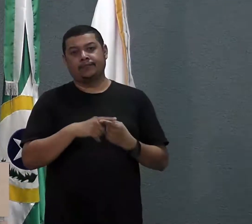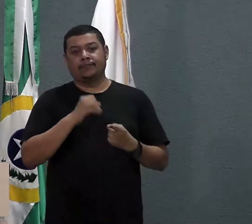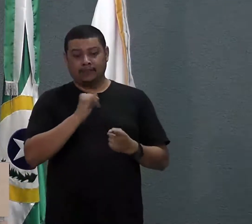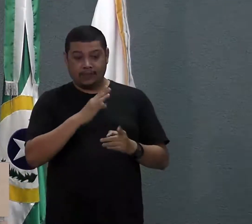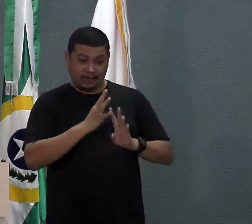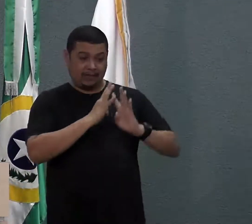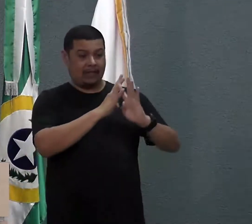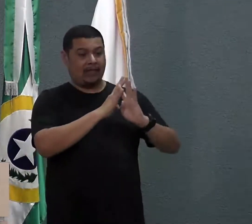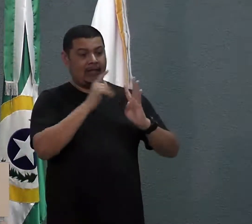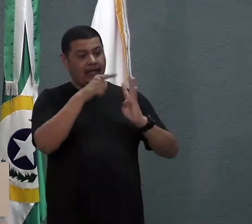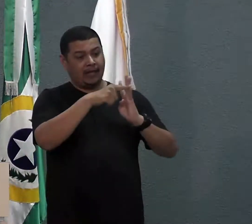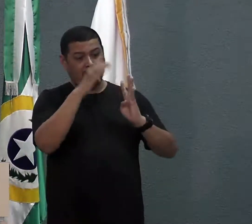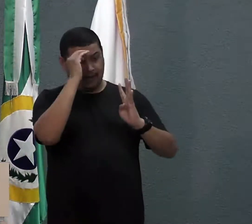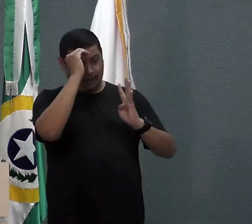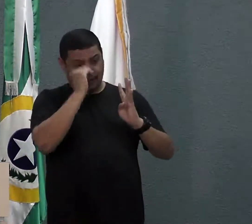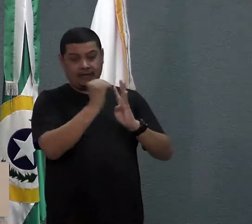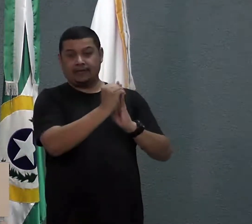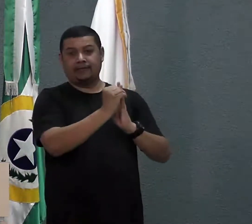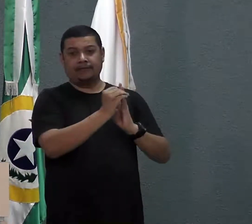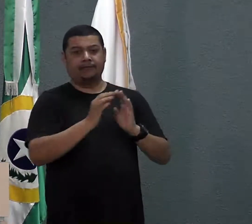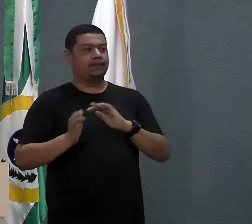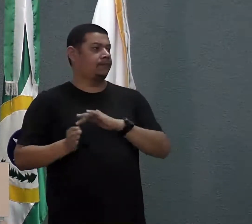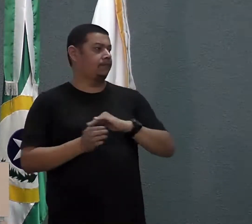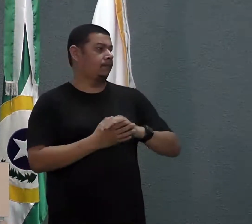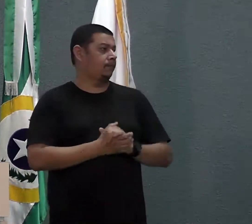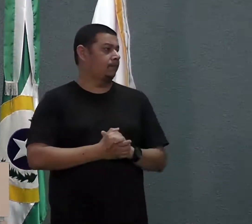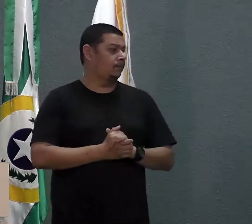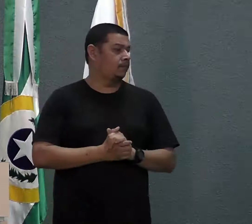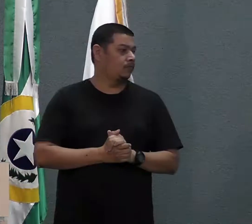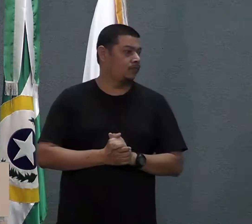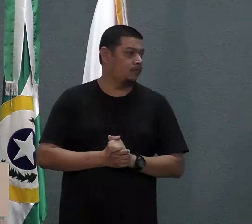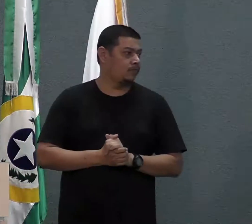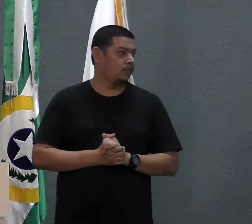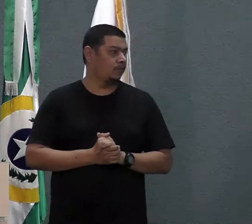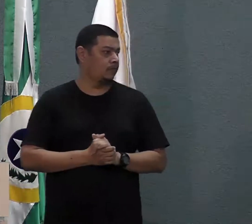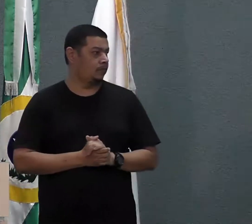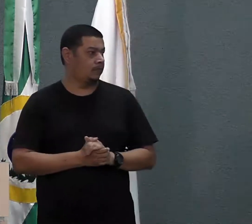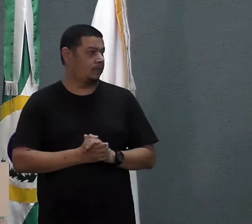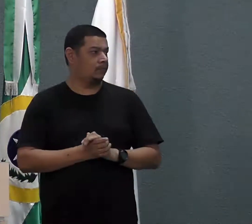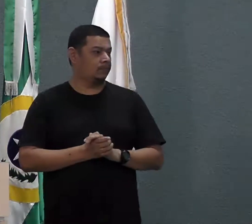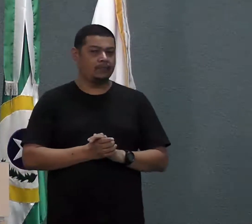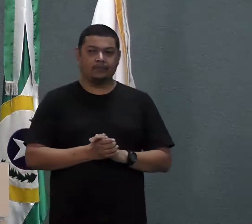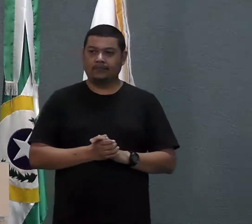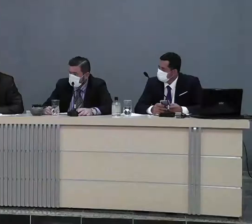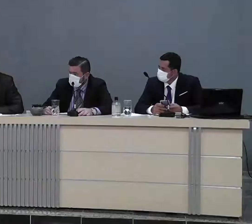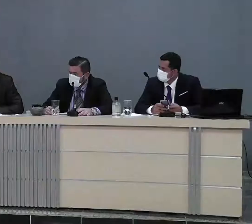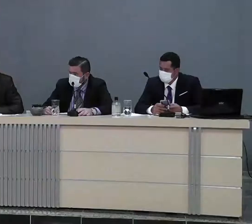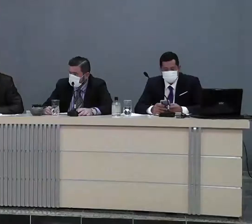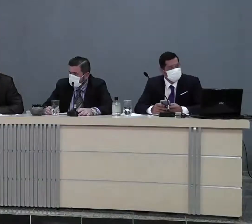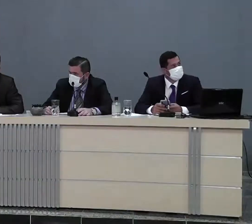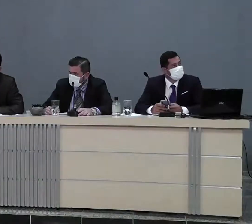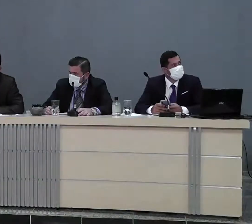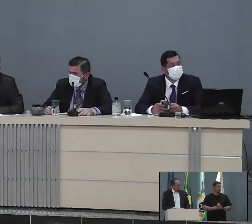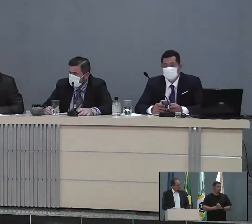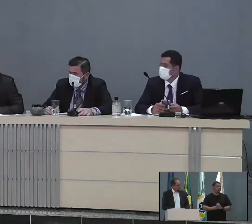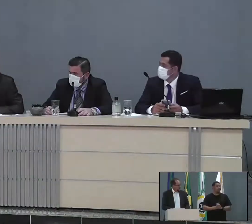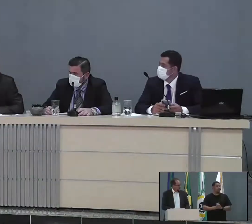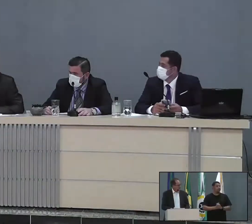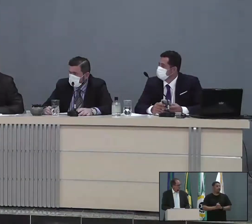uma fila, tem que ser respeitada, capiche. Vereador Romeu, sei que o discurso já encerrou, me concede uma parte, por favor, para fazer uma atenda nessa fala do senhor.